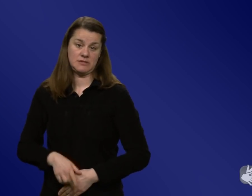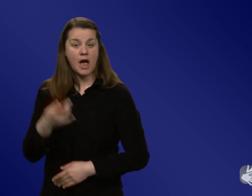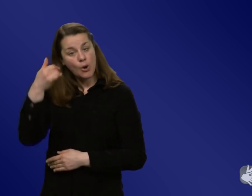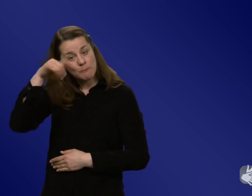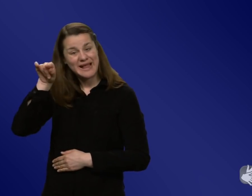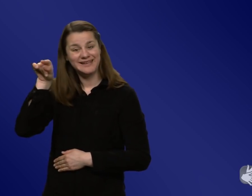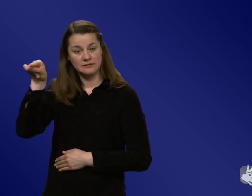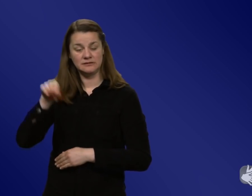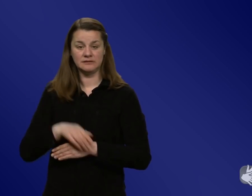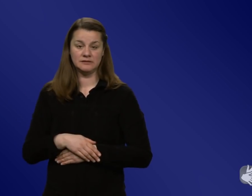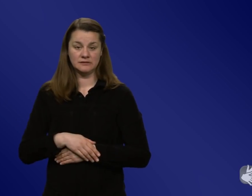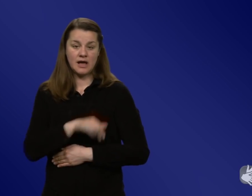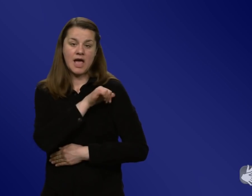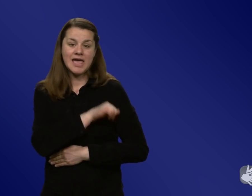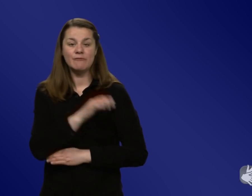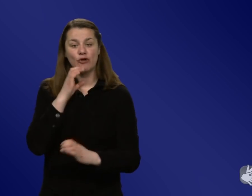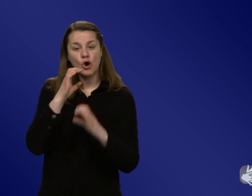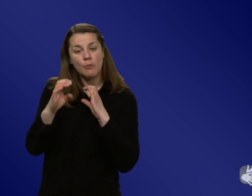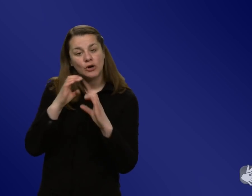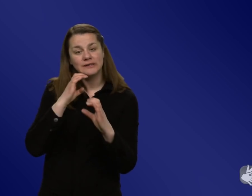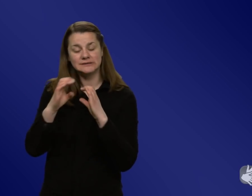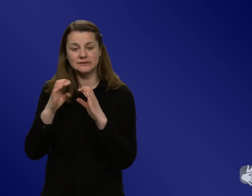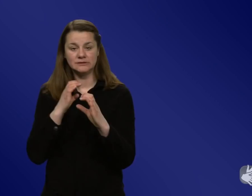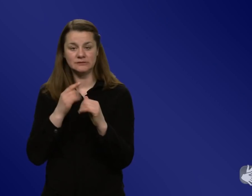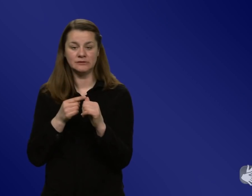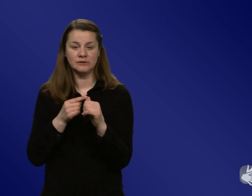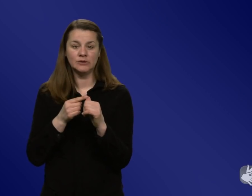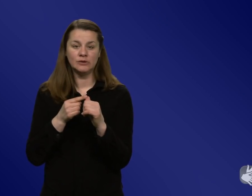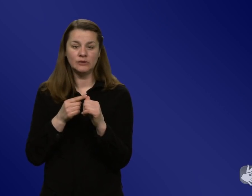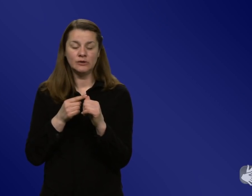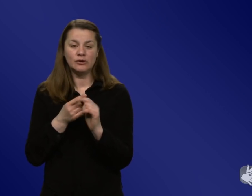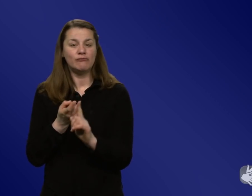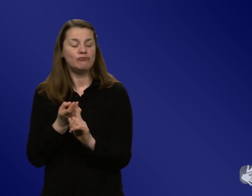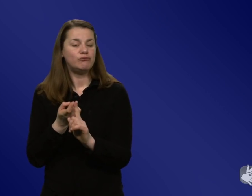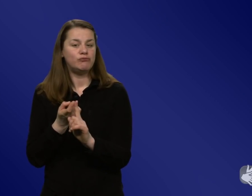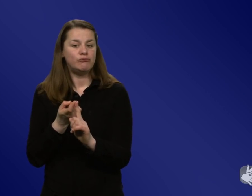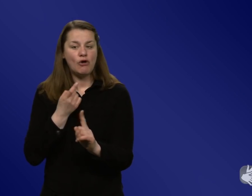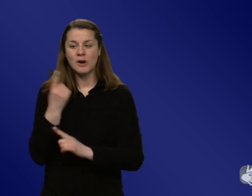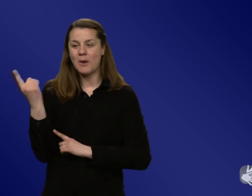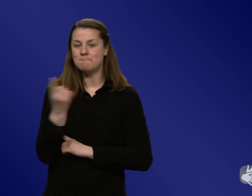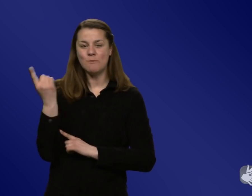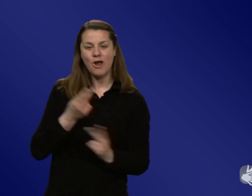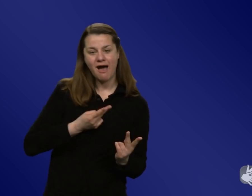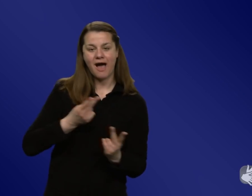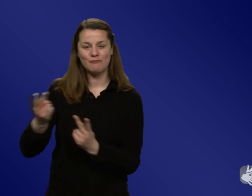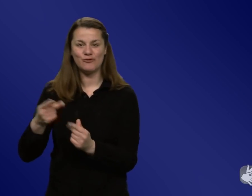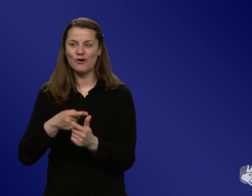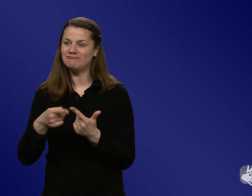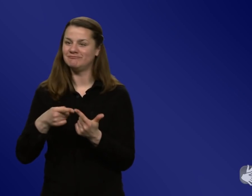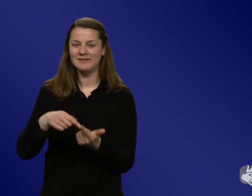dann Impfkommunikation oder zumindest so Themensetzung von der Müllabfuhr, von der städtischen, also von der WSR oder